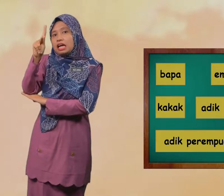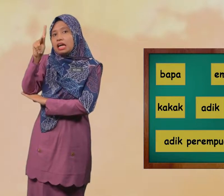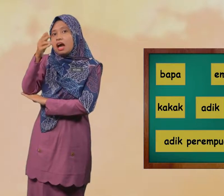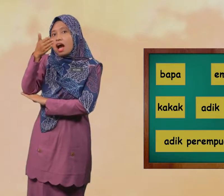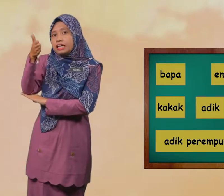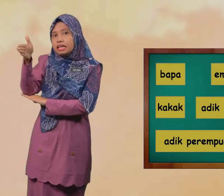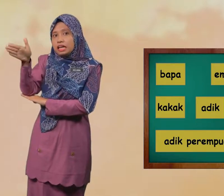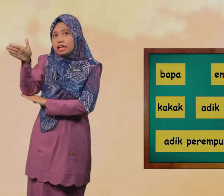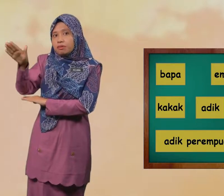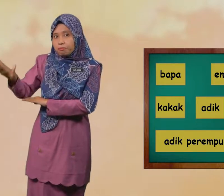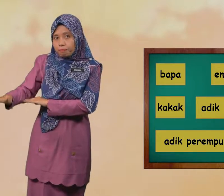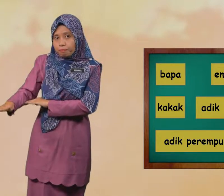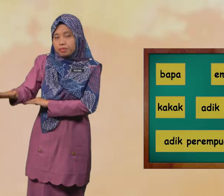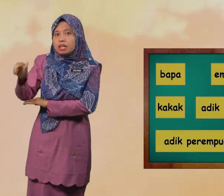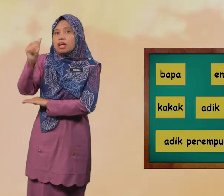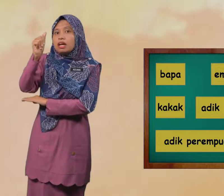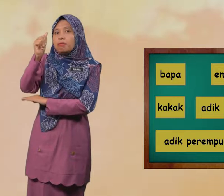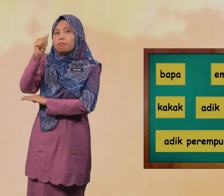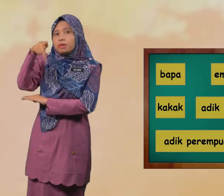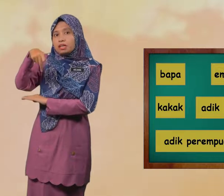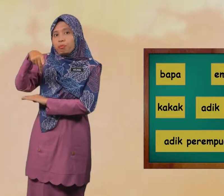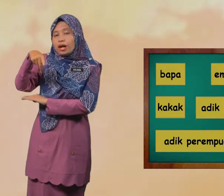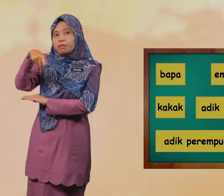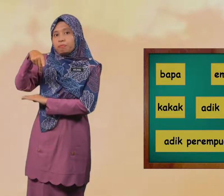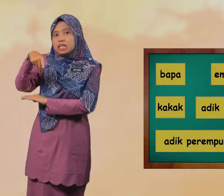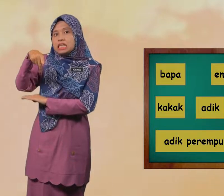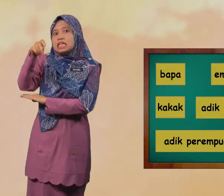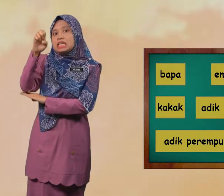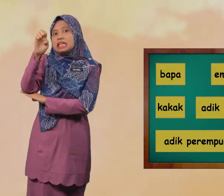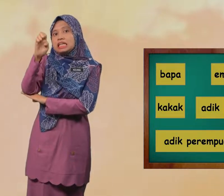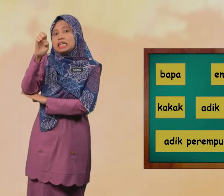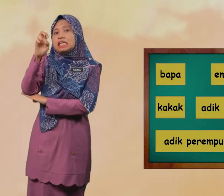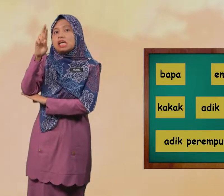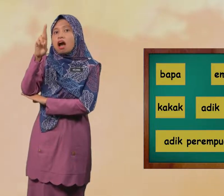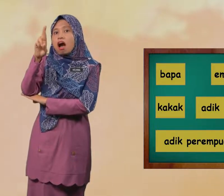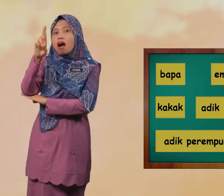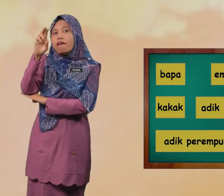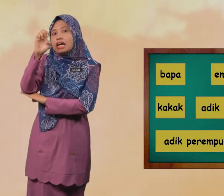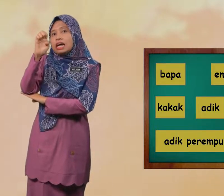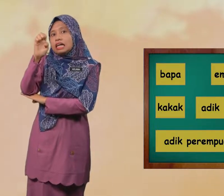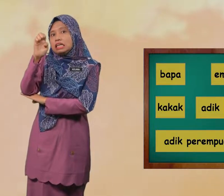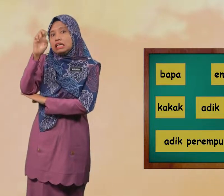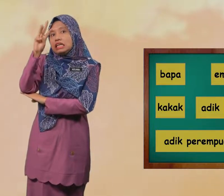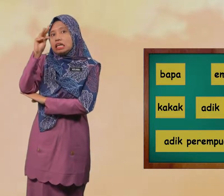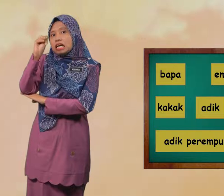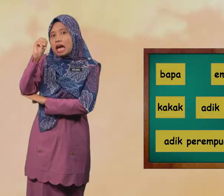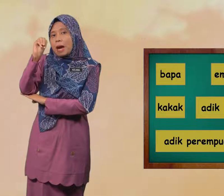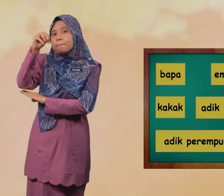Adik Perempuan P E R E M